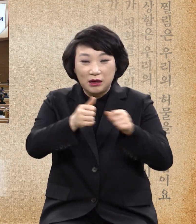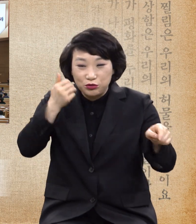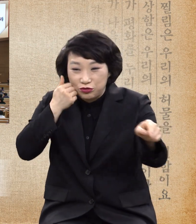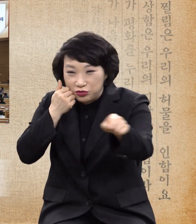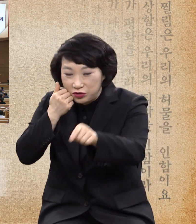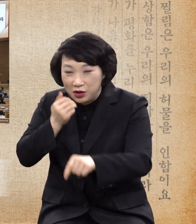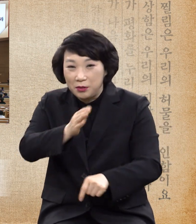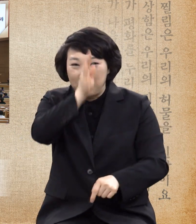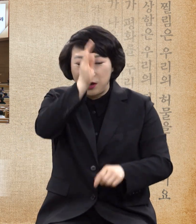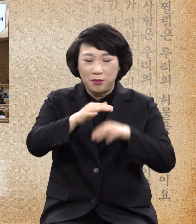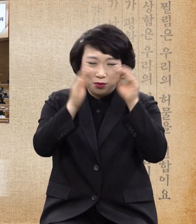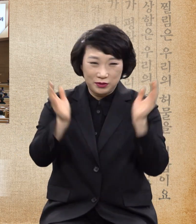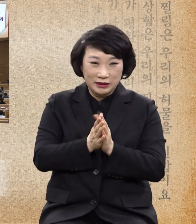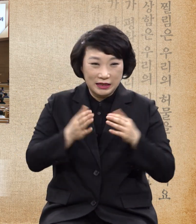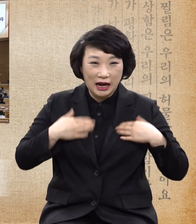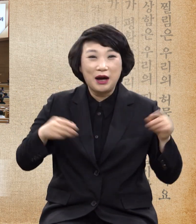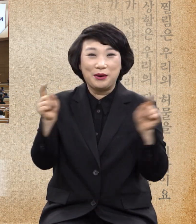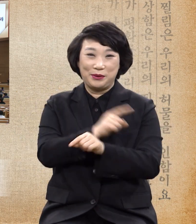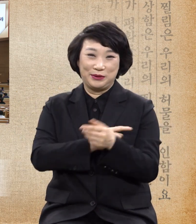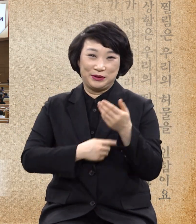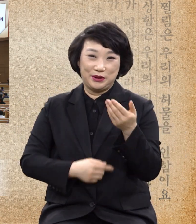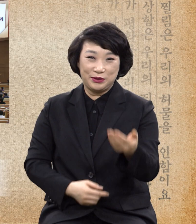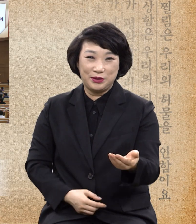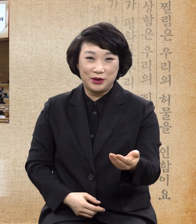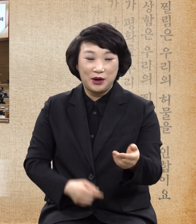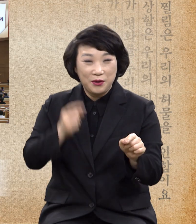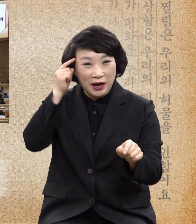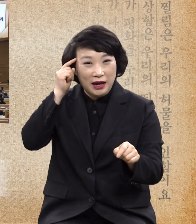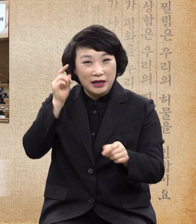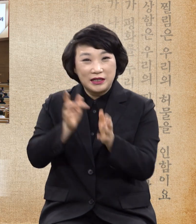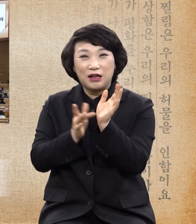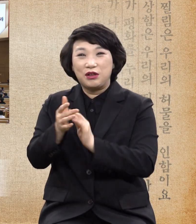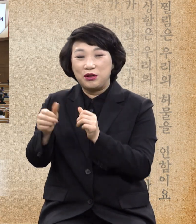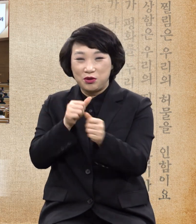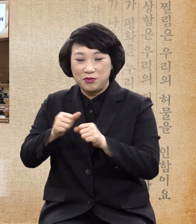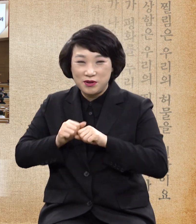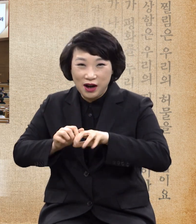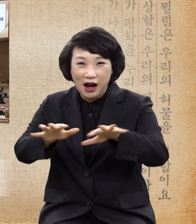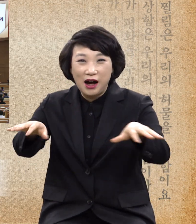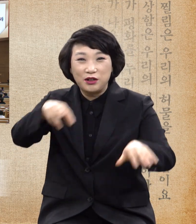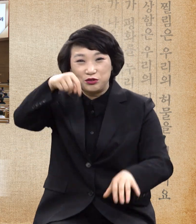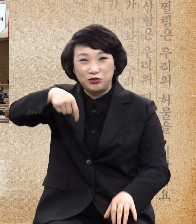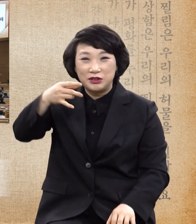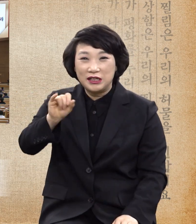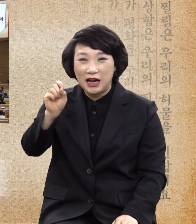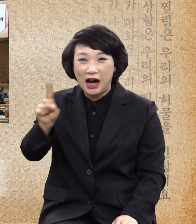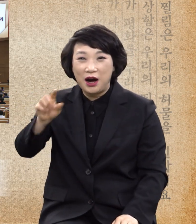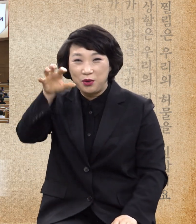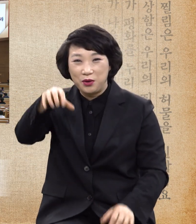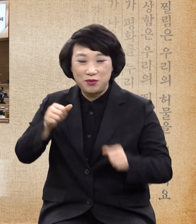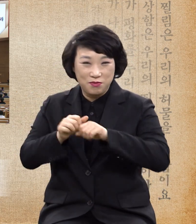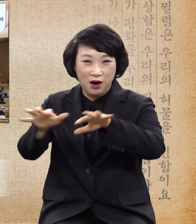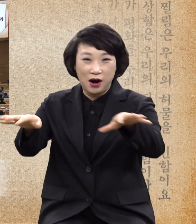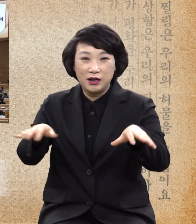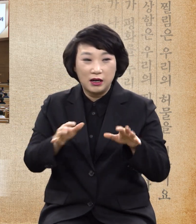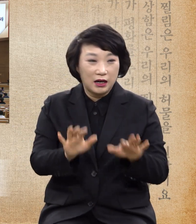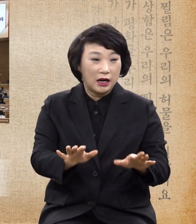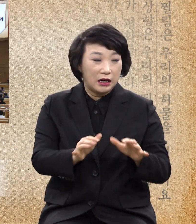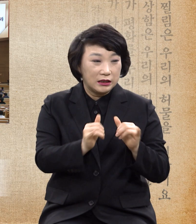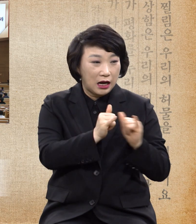병과 모든 약한 것을 고치시니 그의 소문이 온수리아에 퍼진지라 사람들이 모든 앓는 자 곧